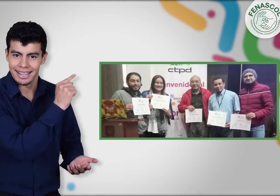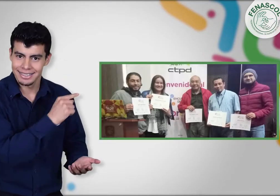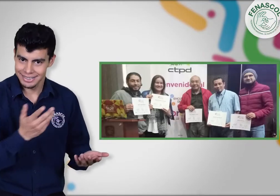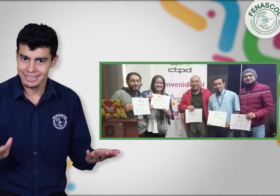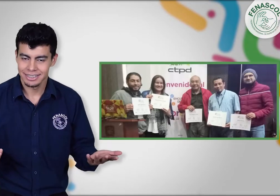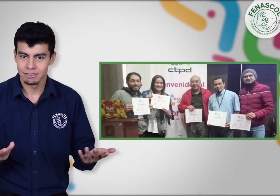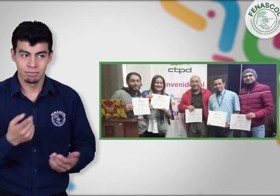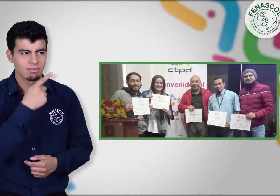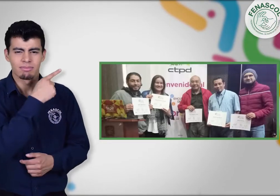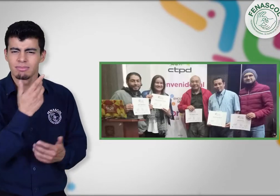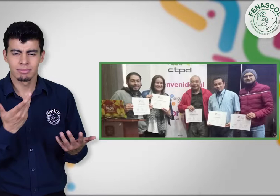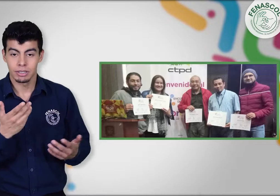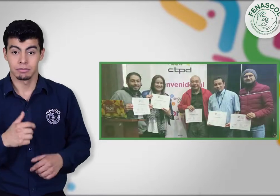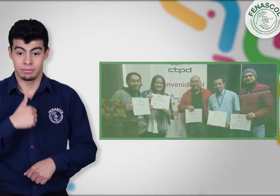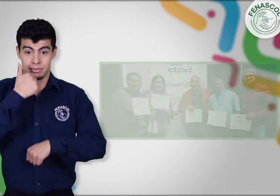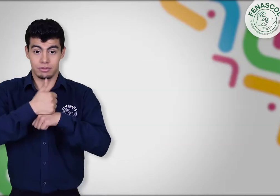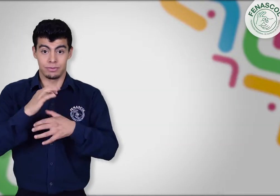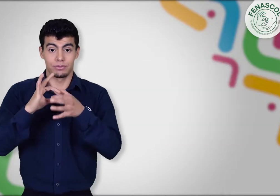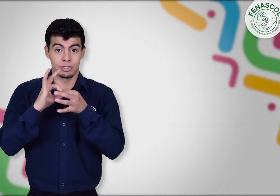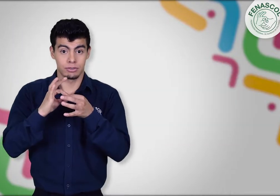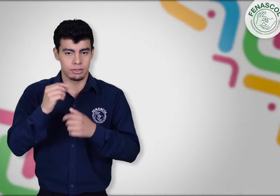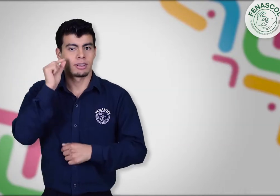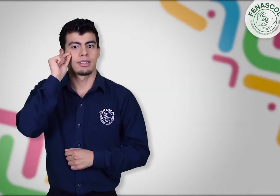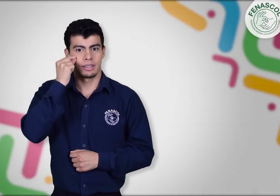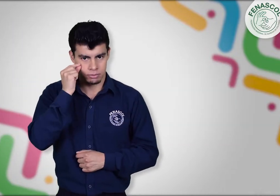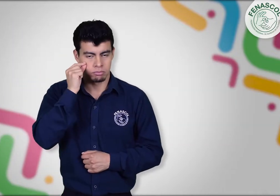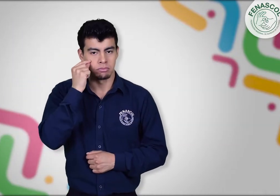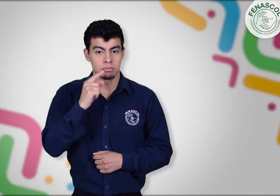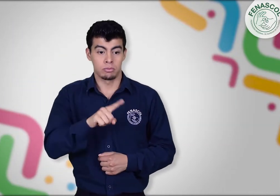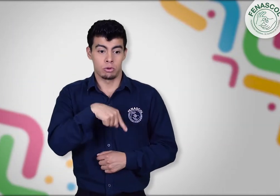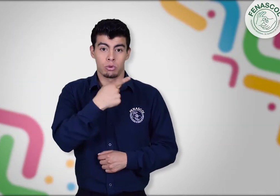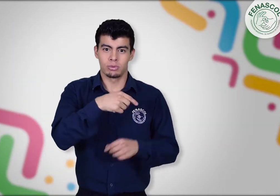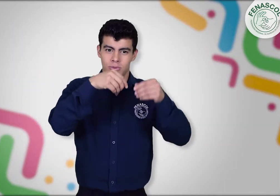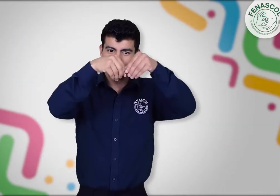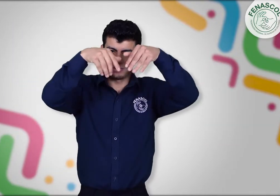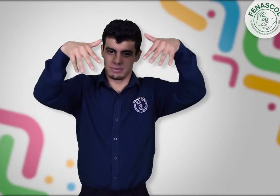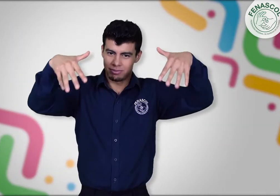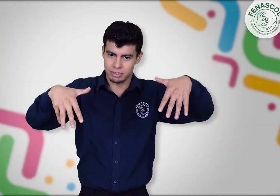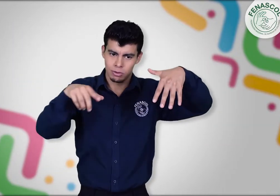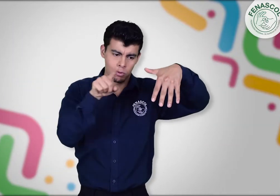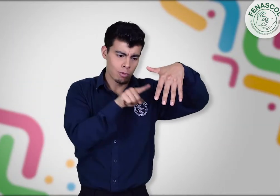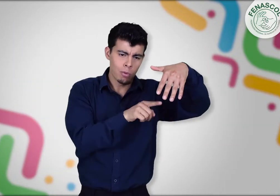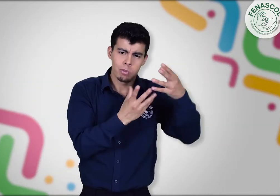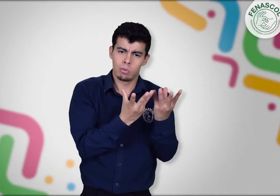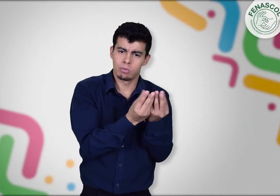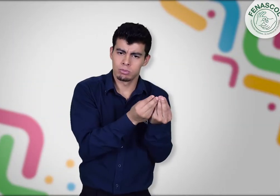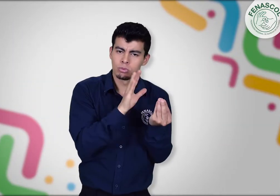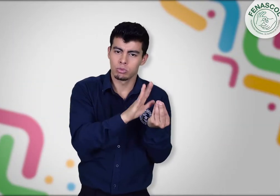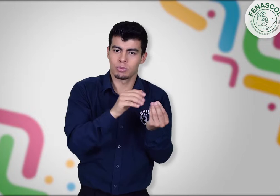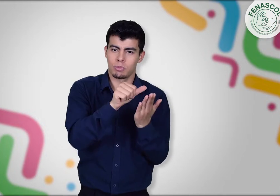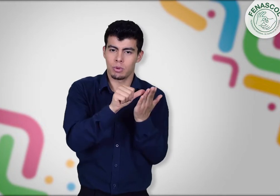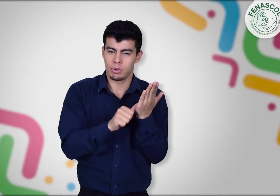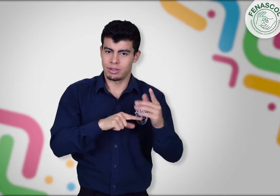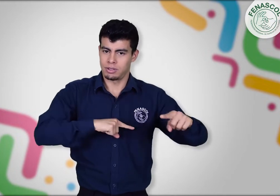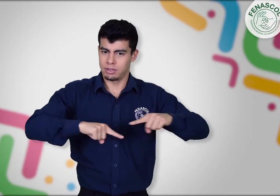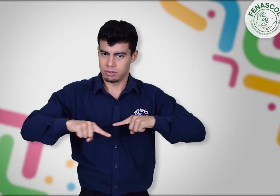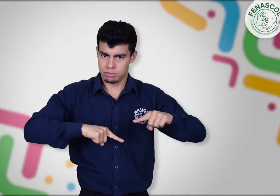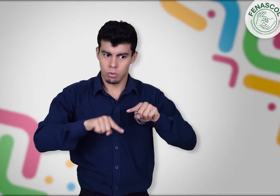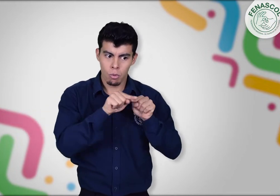Como vimos, también el director general de FENASCOL, Henry Mejía, participó en este espacio junto con algunos